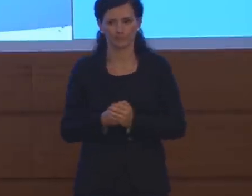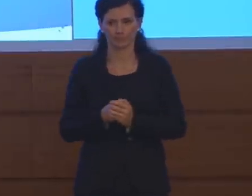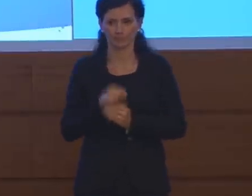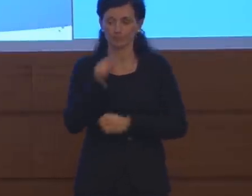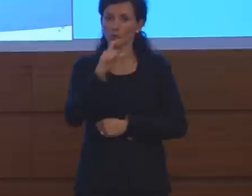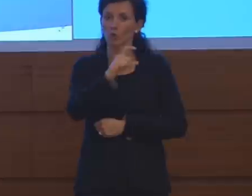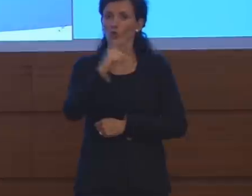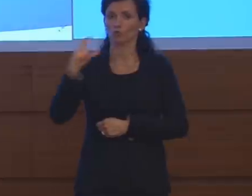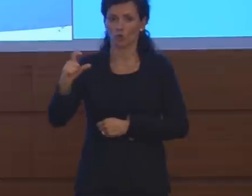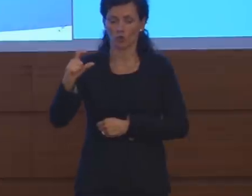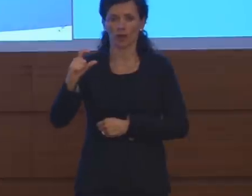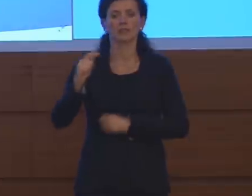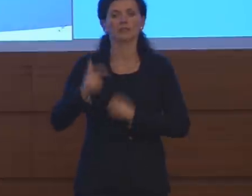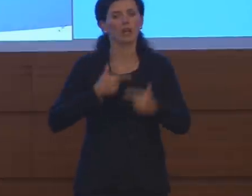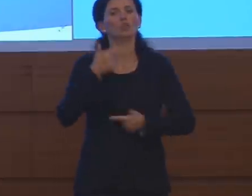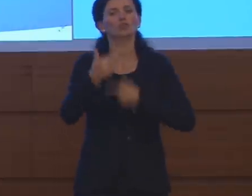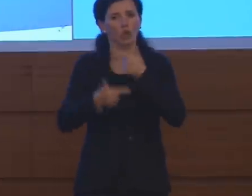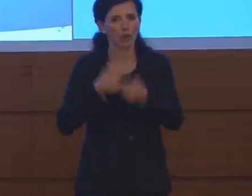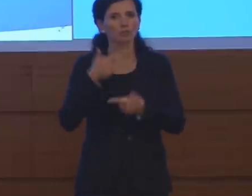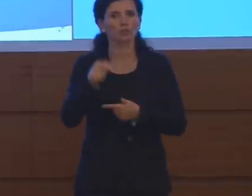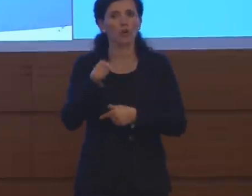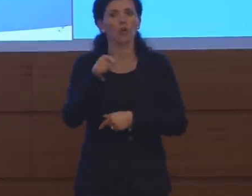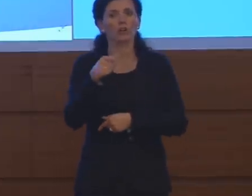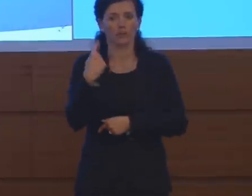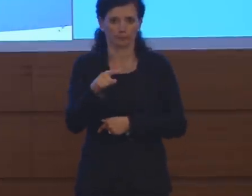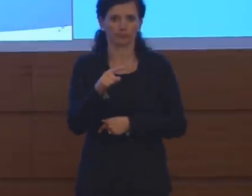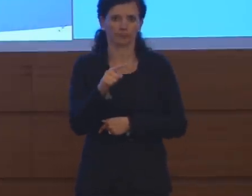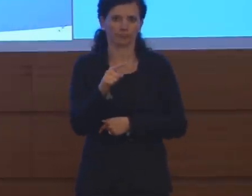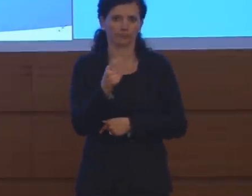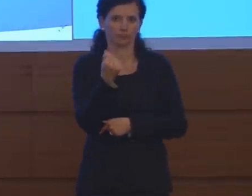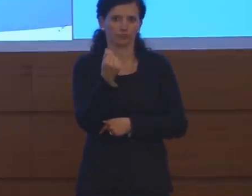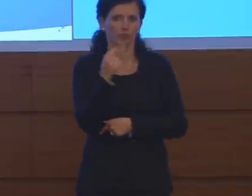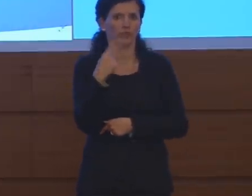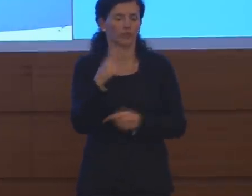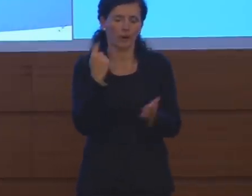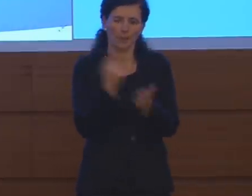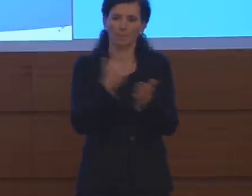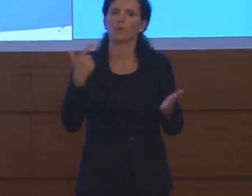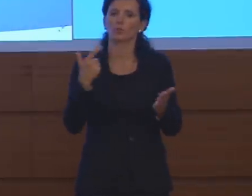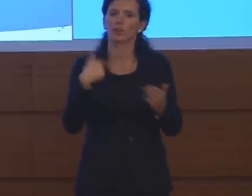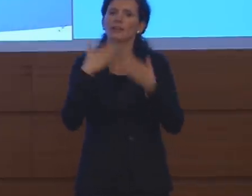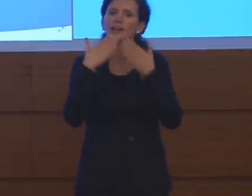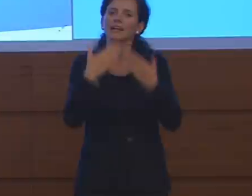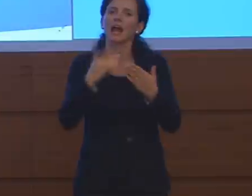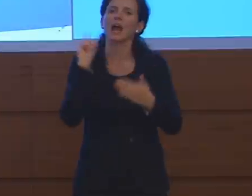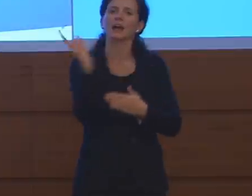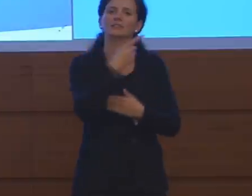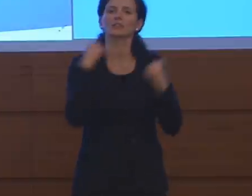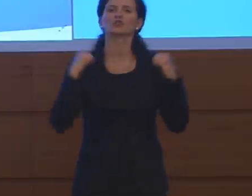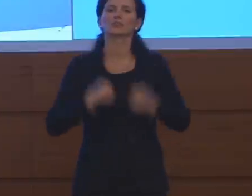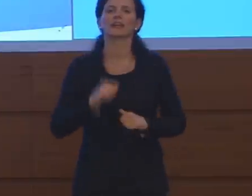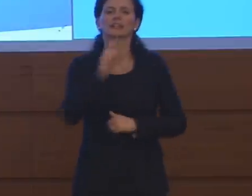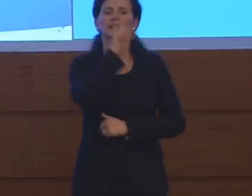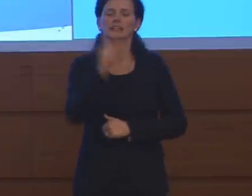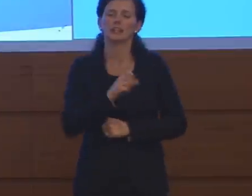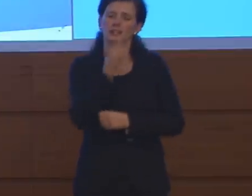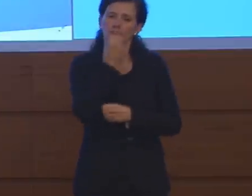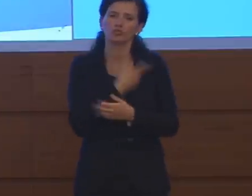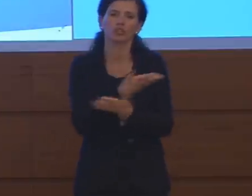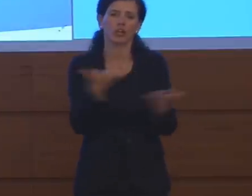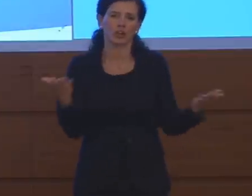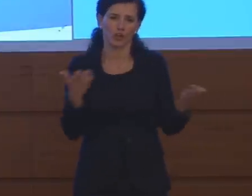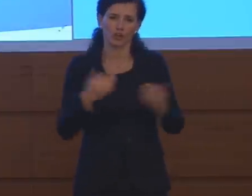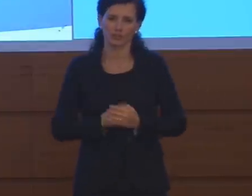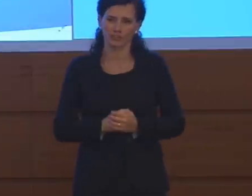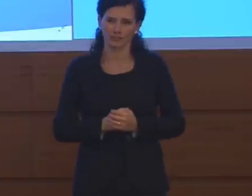conto corrente delle donazioni è una cifra importante e di questo voglio ringraziare gli italiani per la loro generosità.